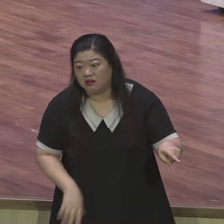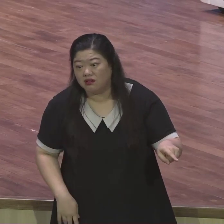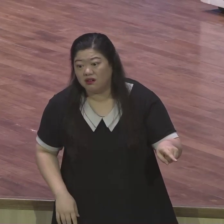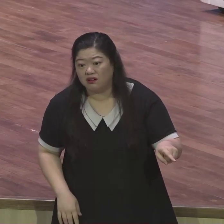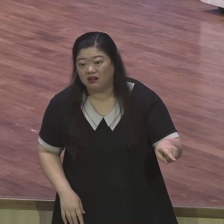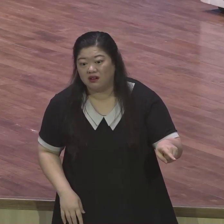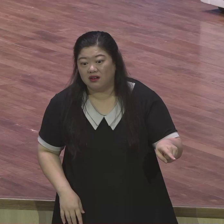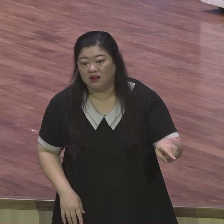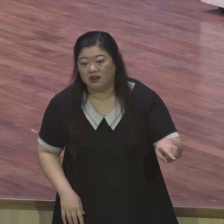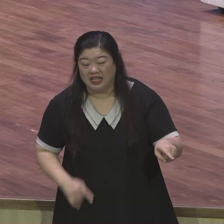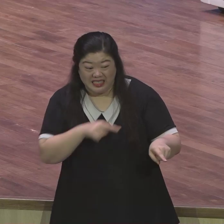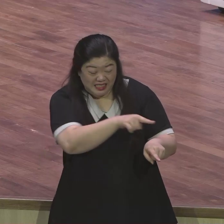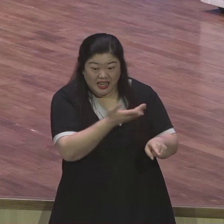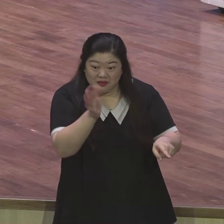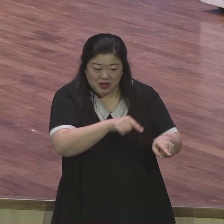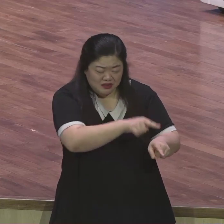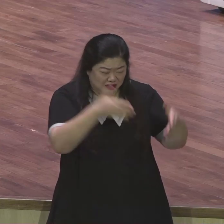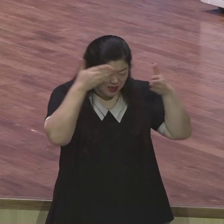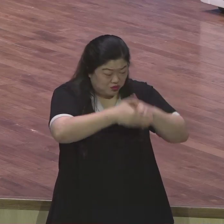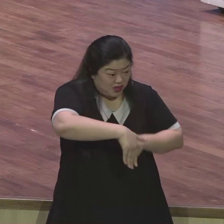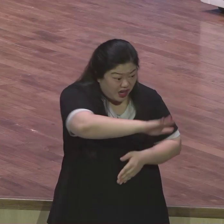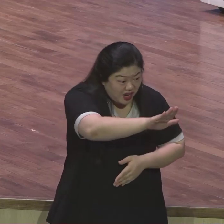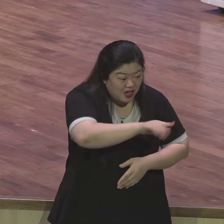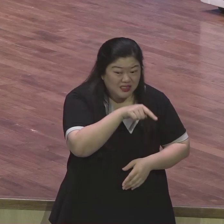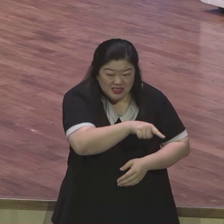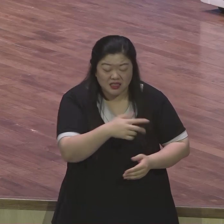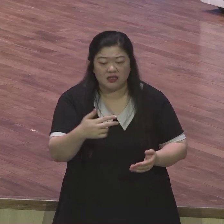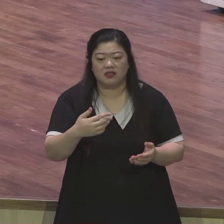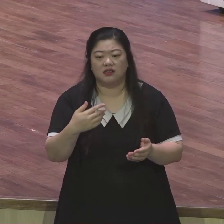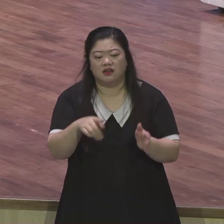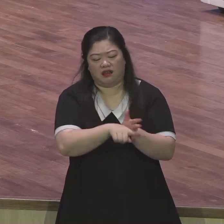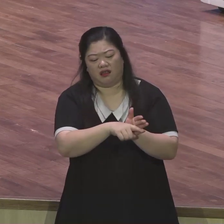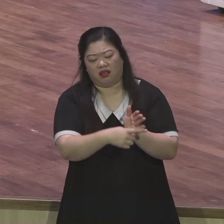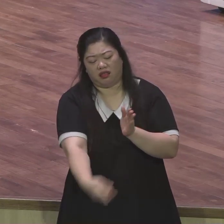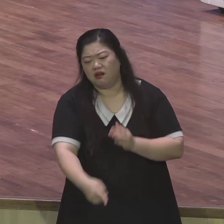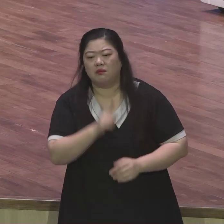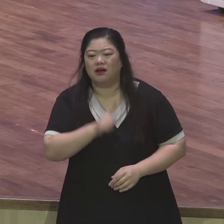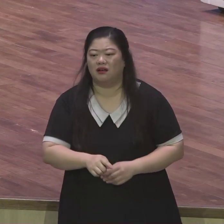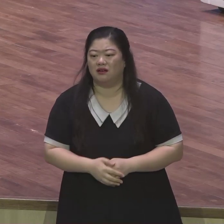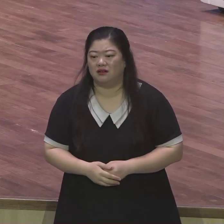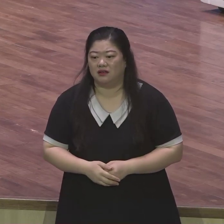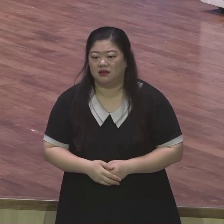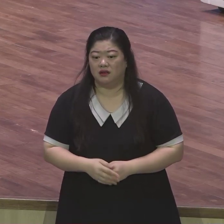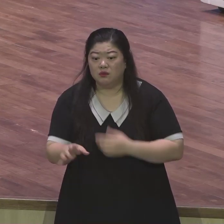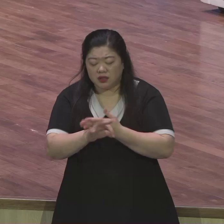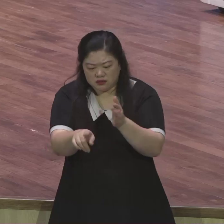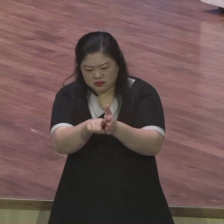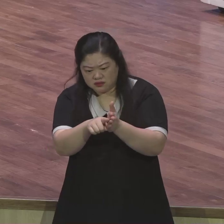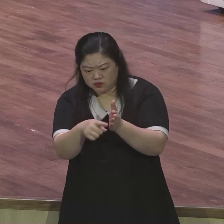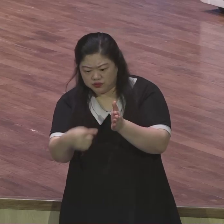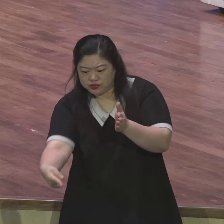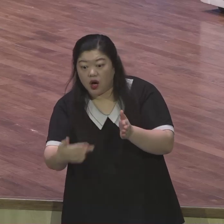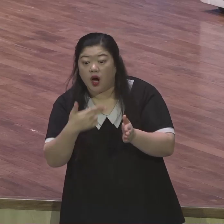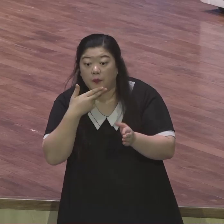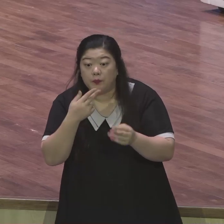물러가는 믿음이라는 것입니다 그렇다면 무엇이 뒤로 물러가지 않는 믿음이죠 바로 예수를